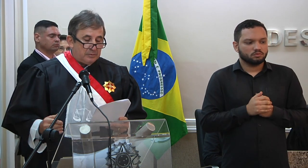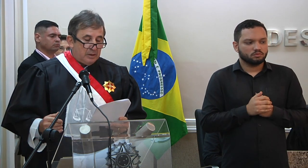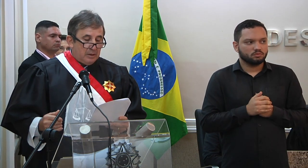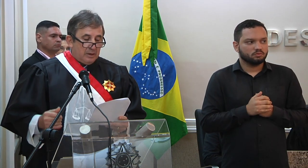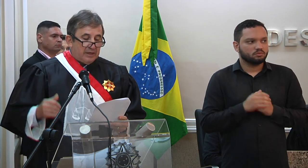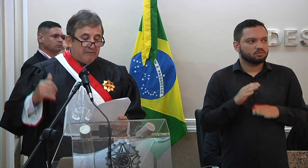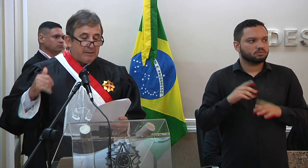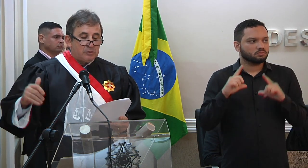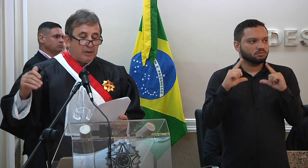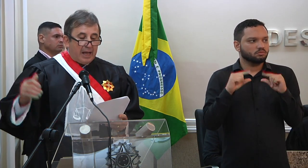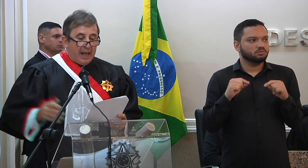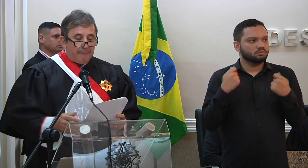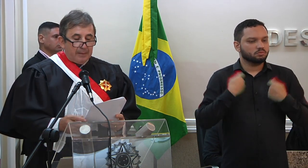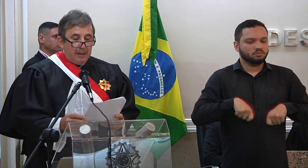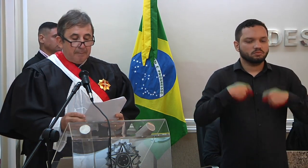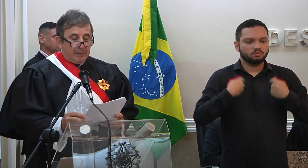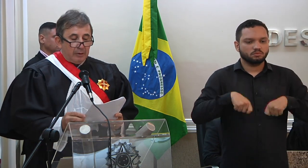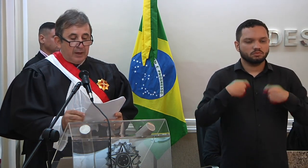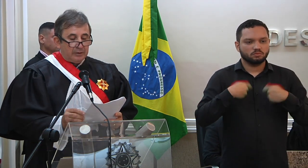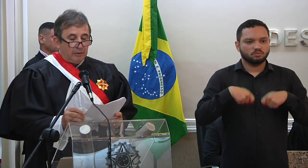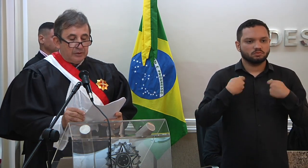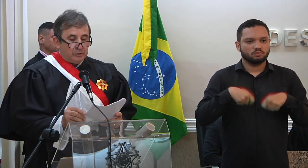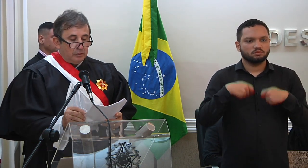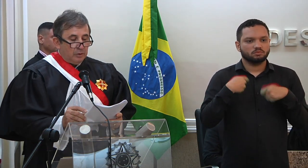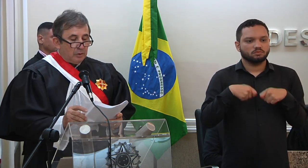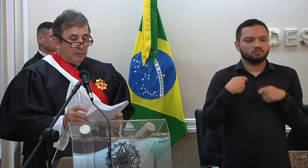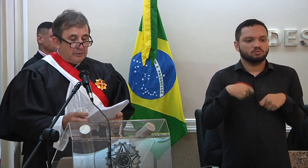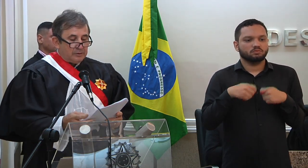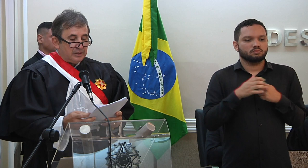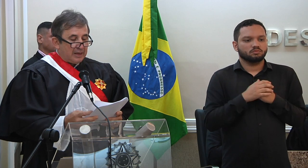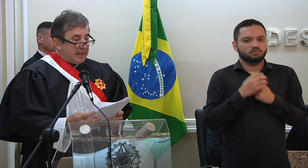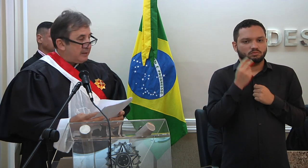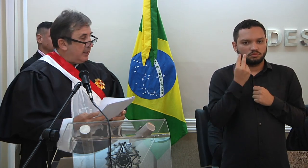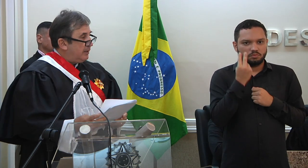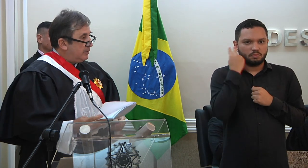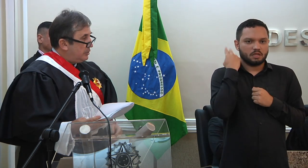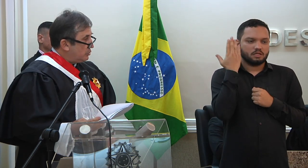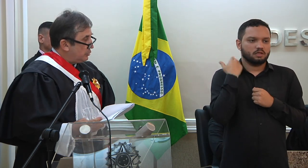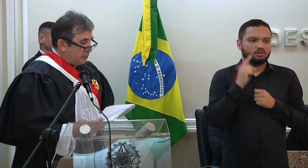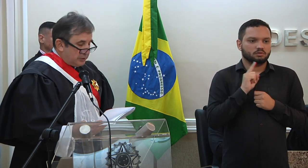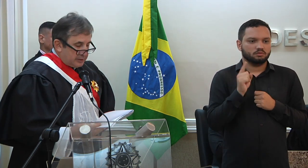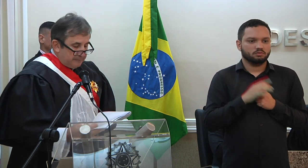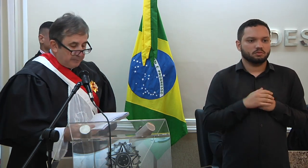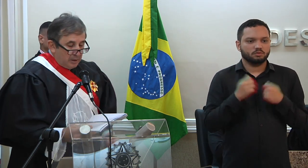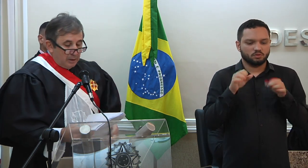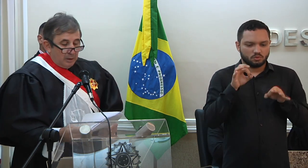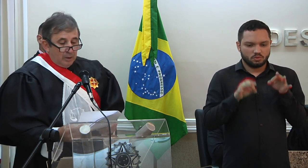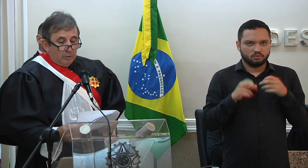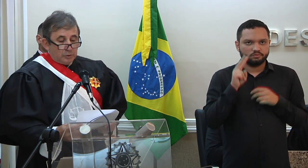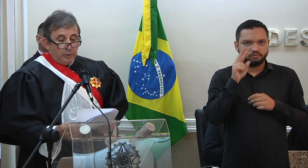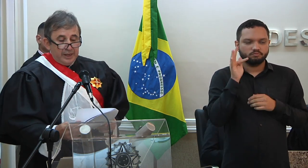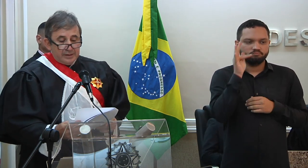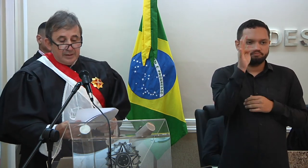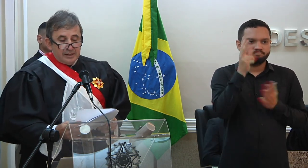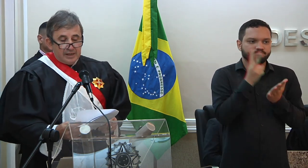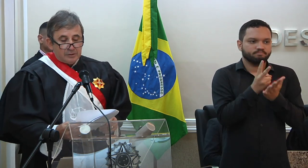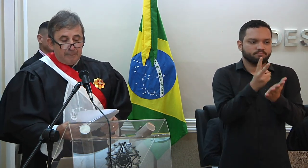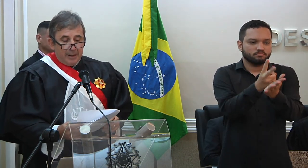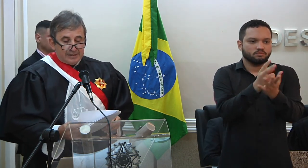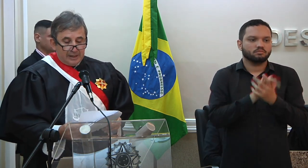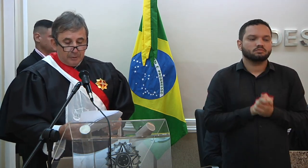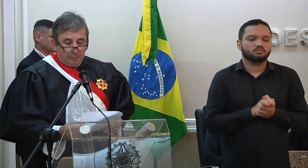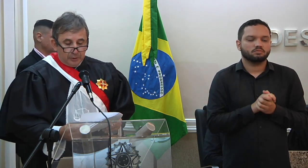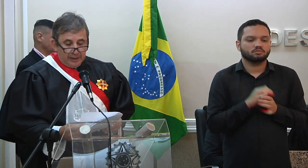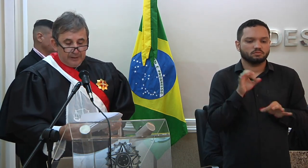menos devemos olhar pelo retrovisor quando se trata de justiça. O juiz